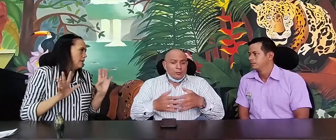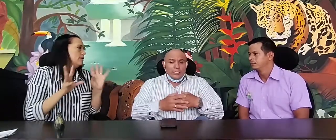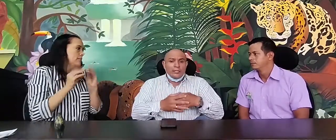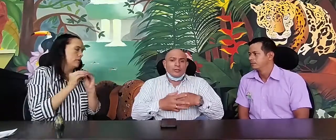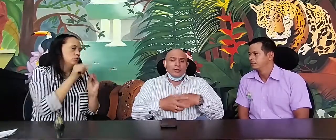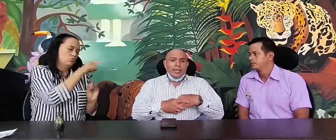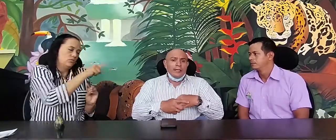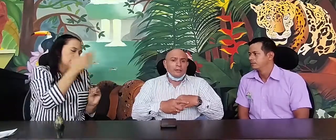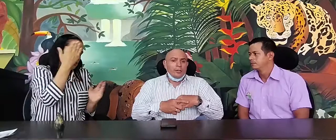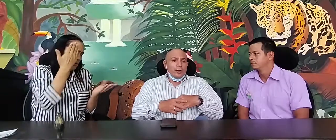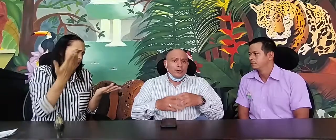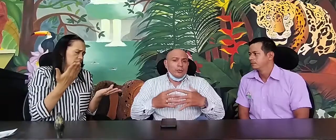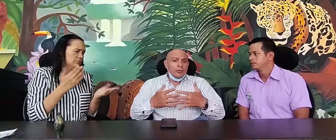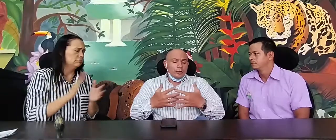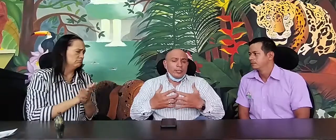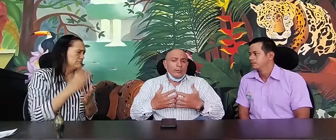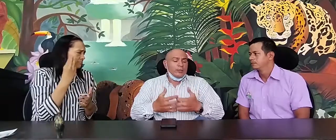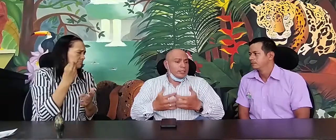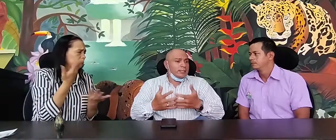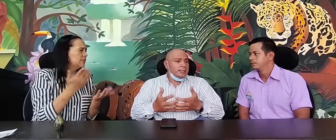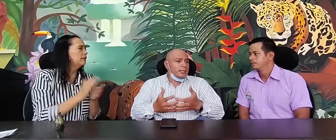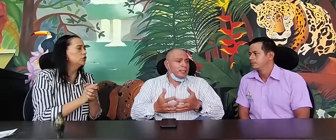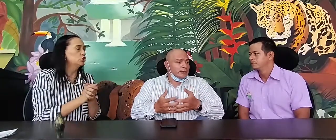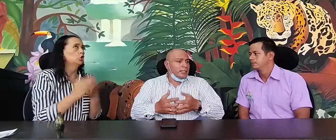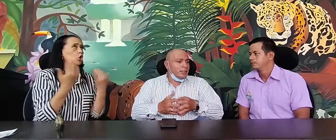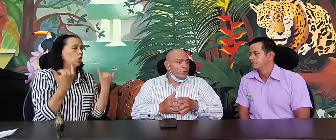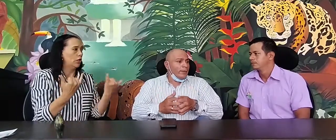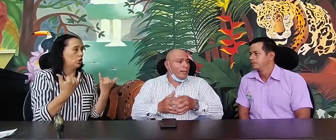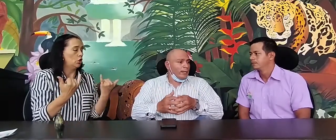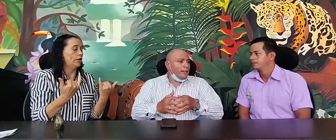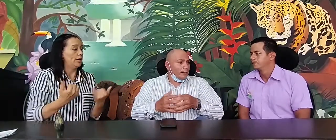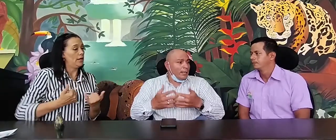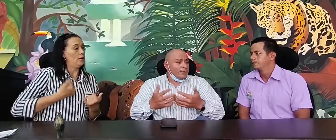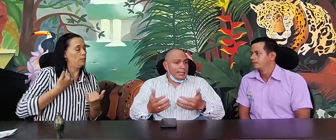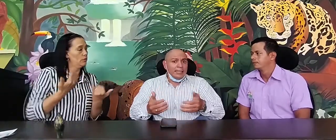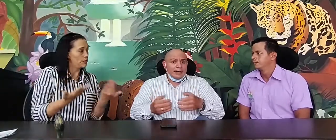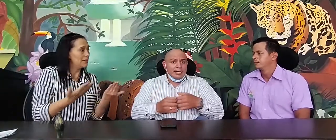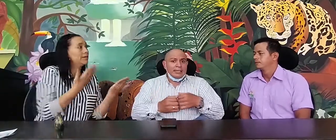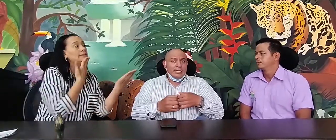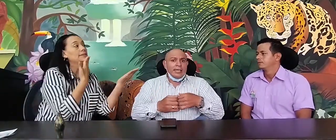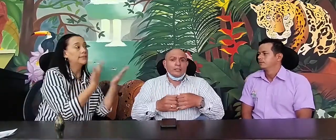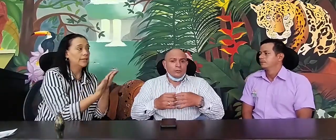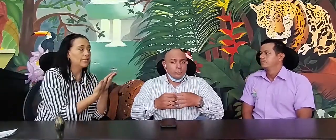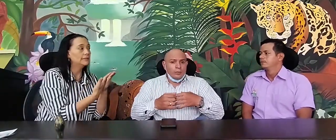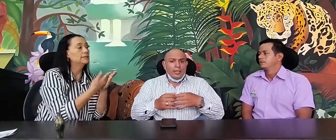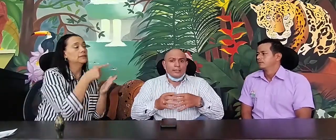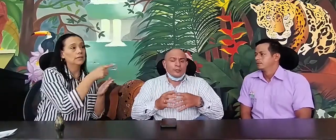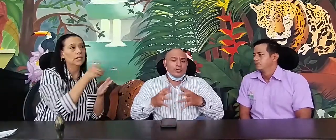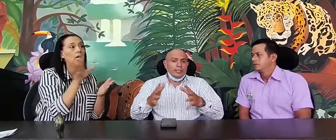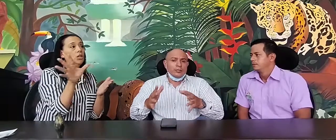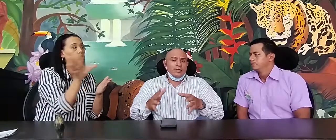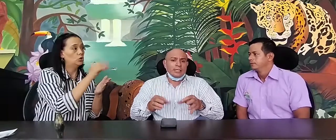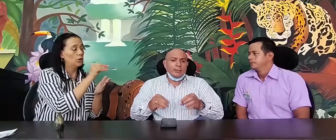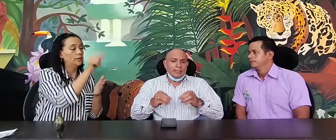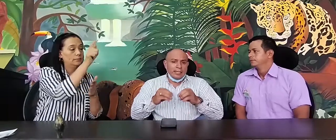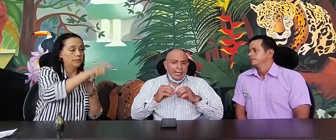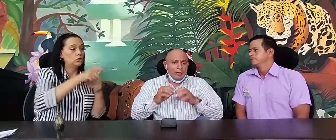ustedes no son ajeno. Yo quiero aprovechar este escenario para darle las gracias a todas las personas con discapacidad a las